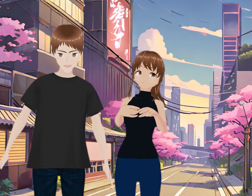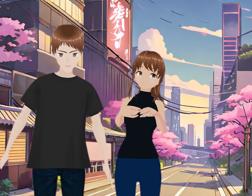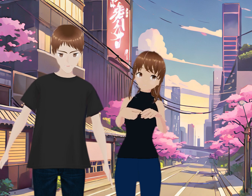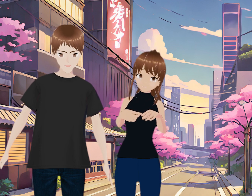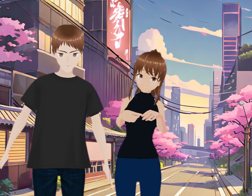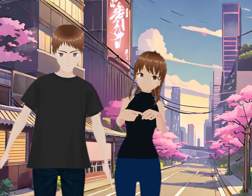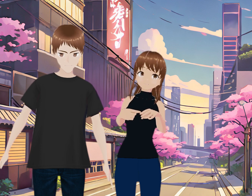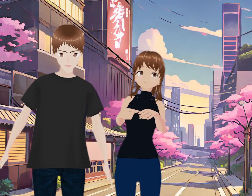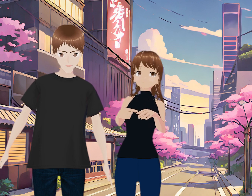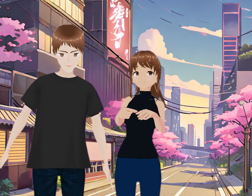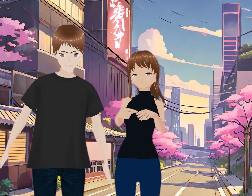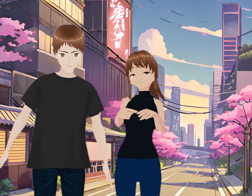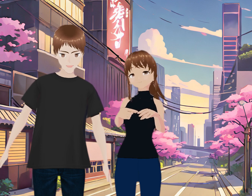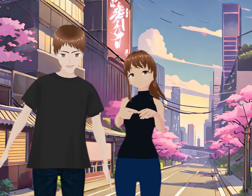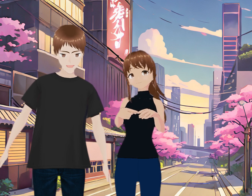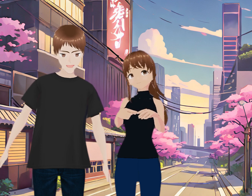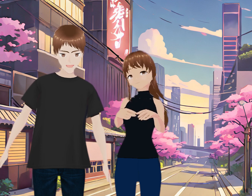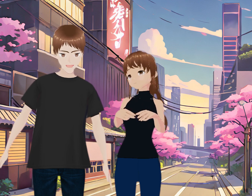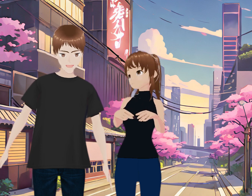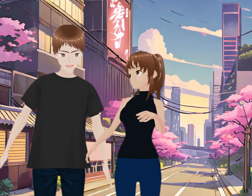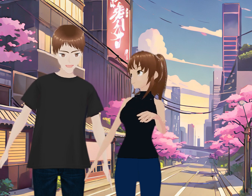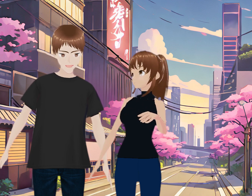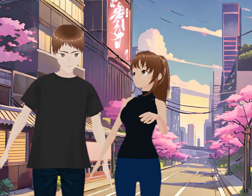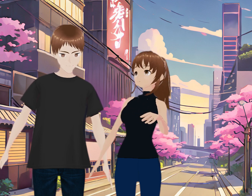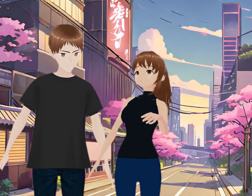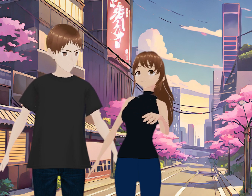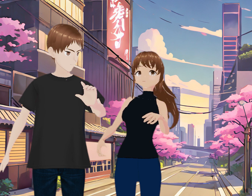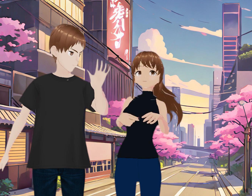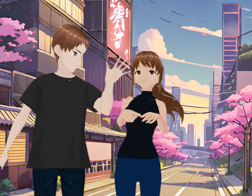el pasado Pero ya no nos vamos a ir Tanto a